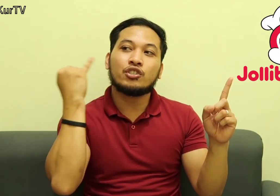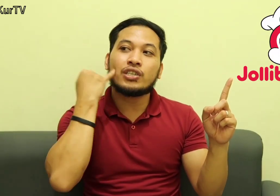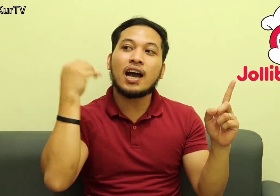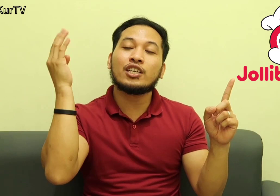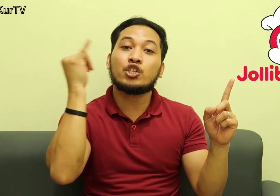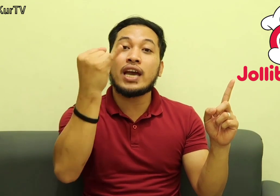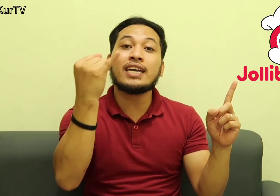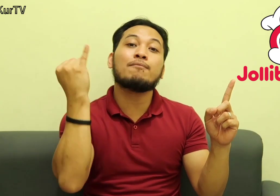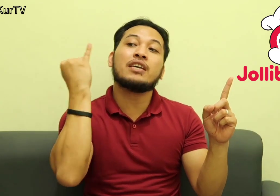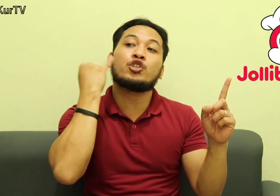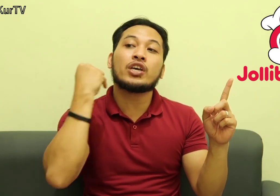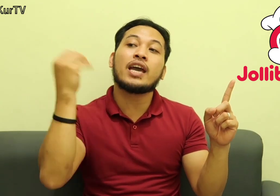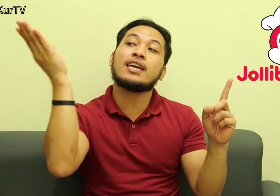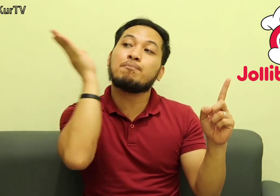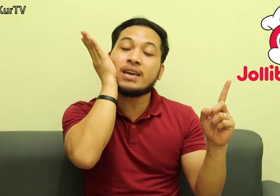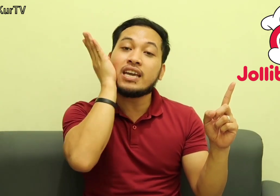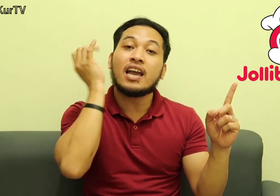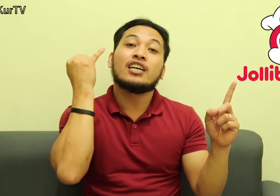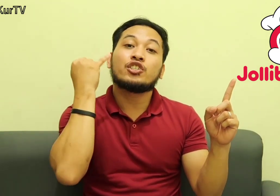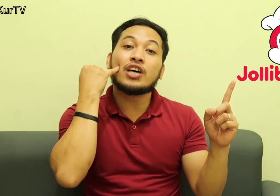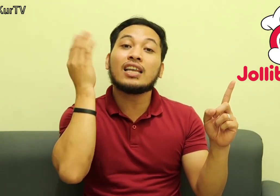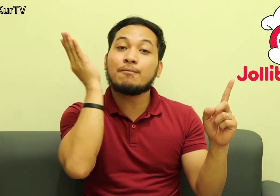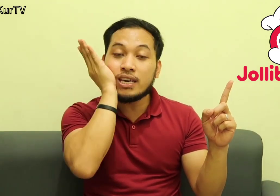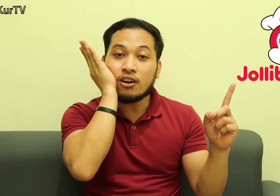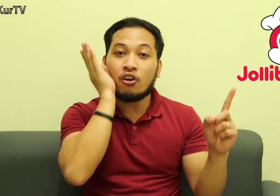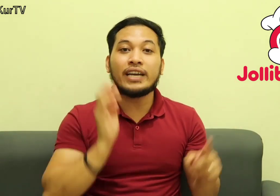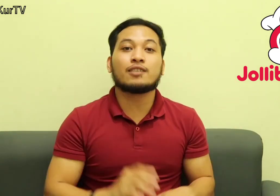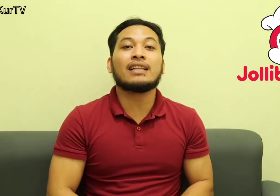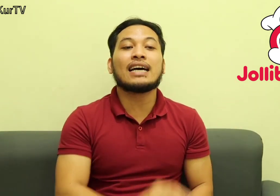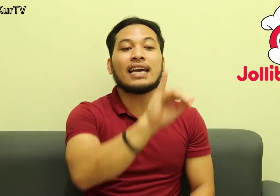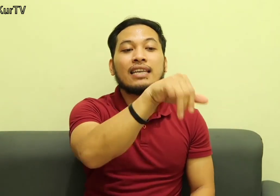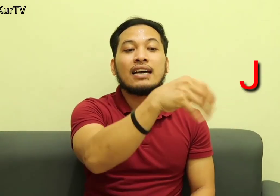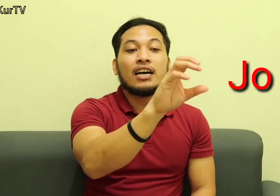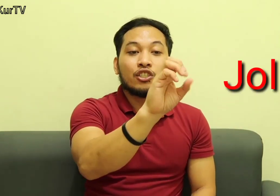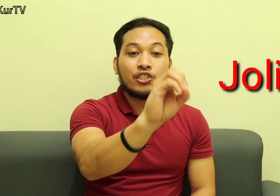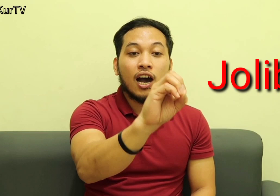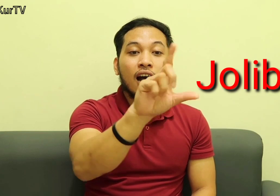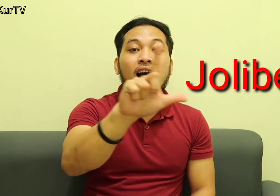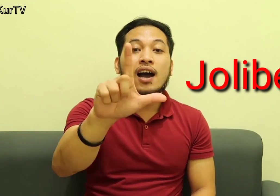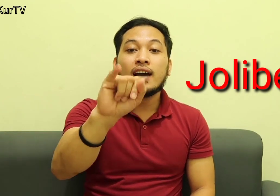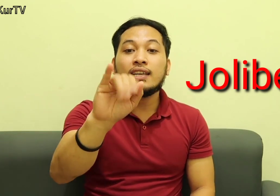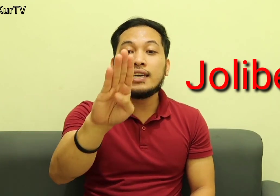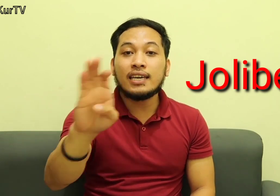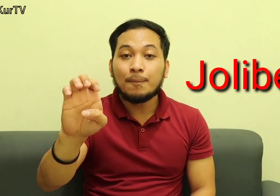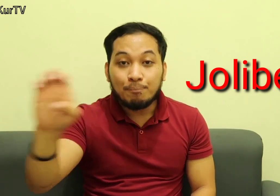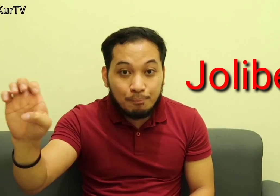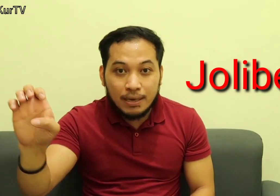J-N-B J-B Jollibee Okay, spell natin J-A-L-I-B